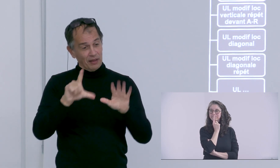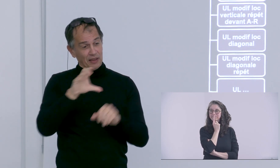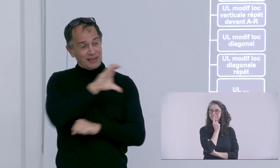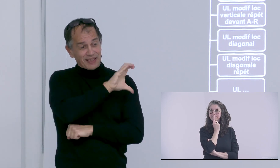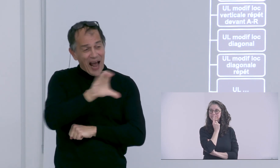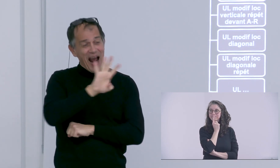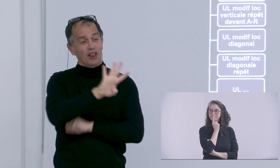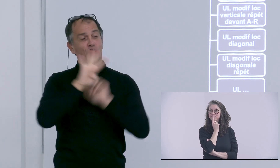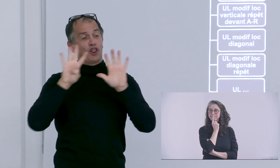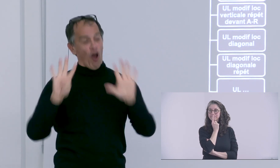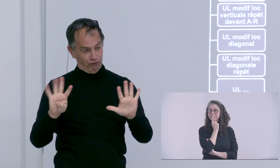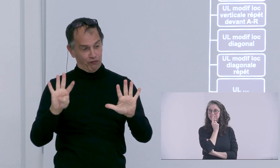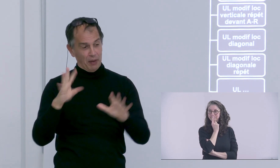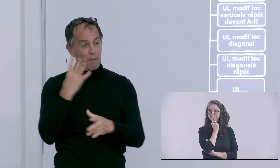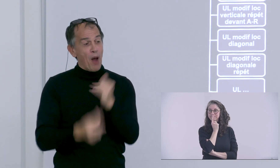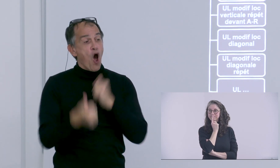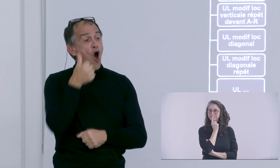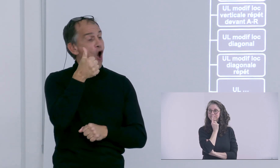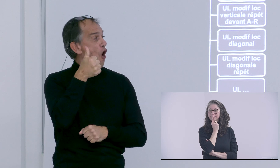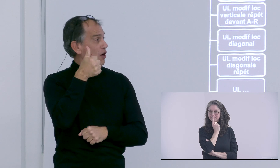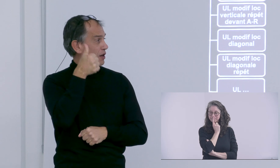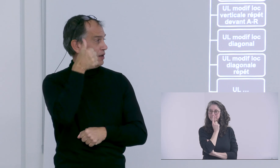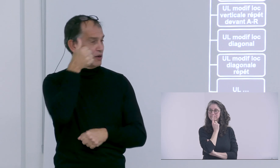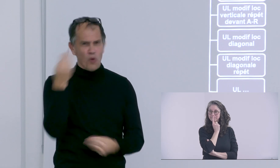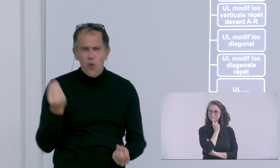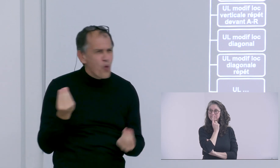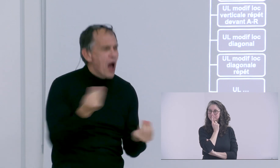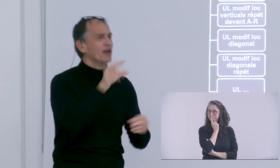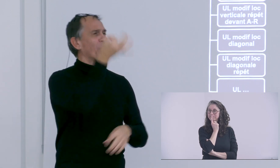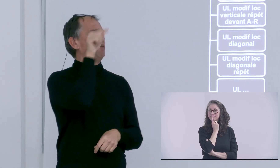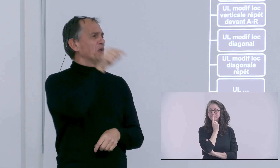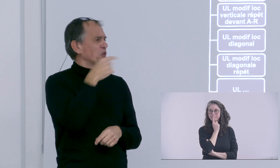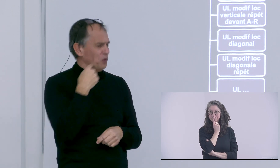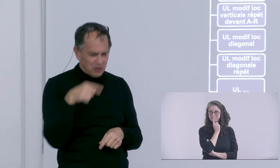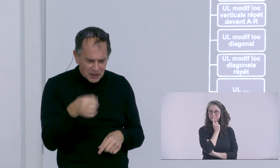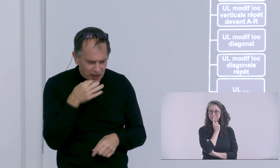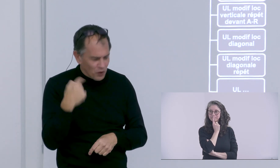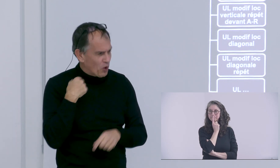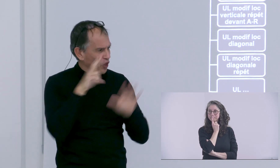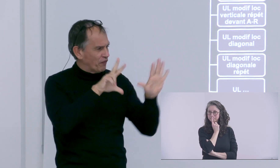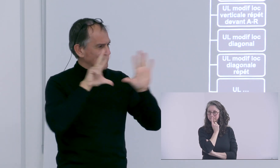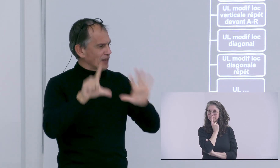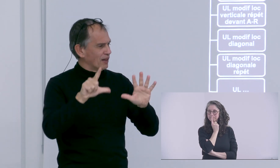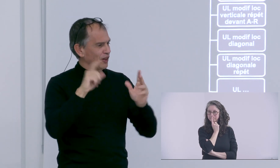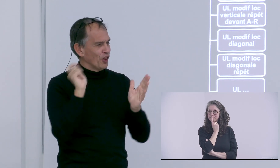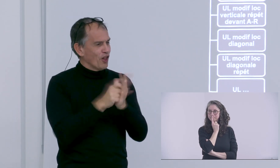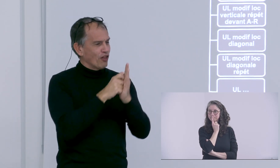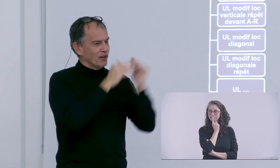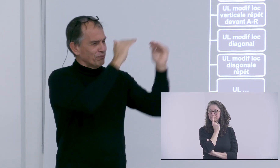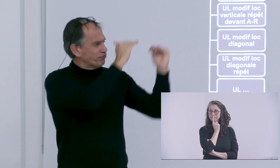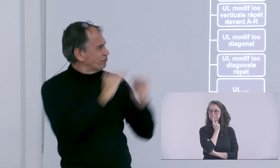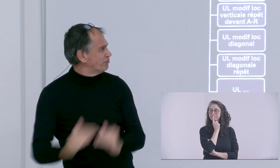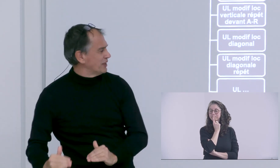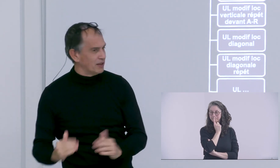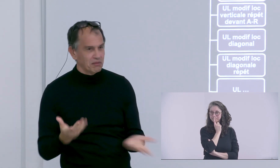qui font que les informations n'arrivent pas comme ça mais par exemple il y a 149 signes qui sont dénombrés